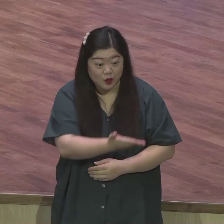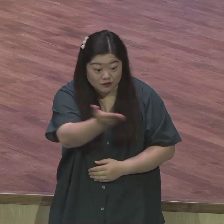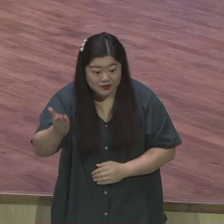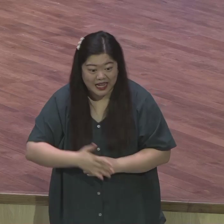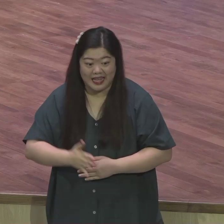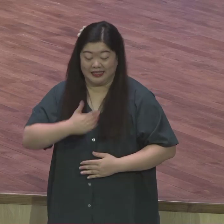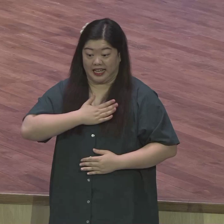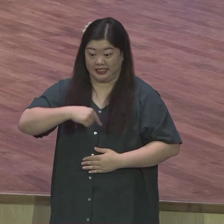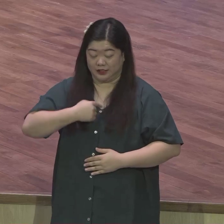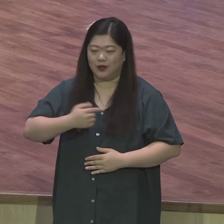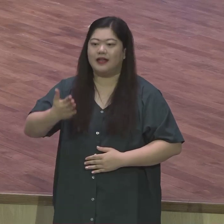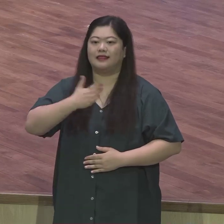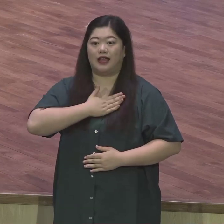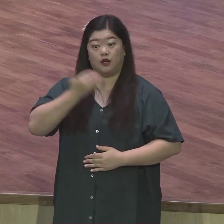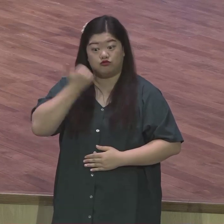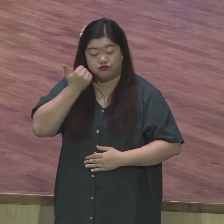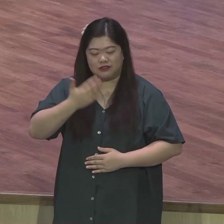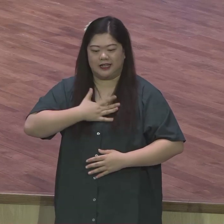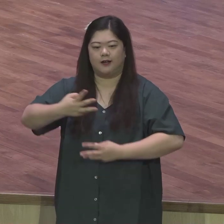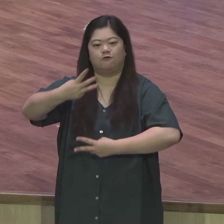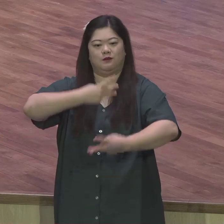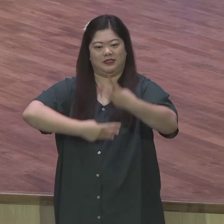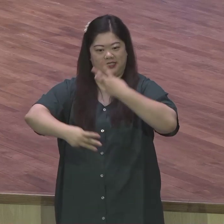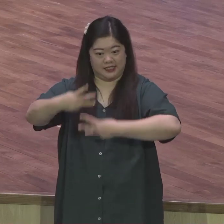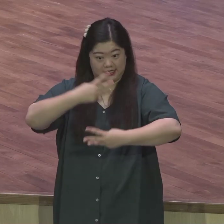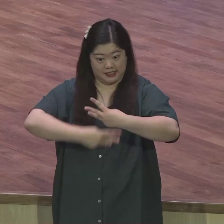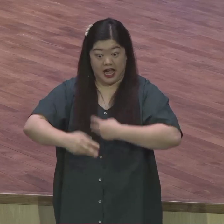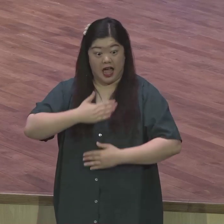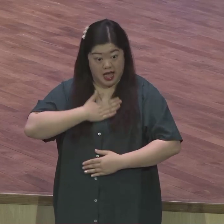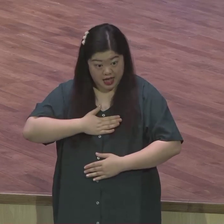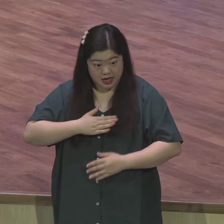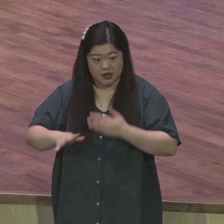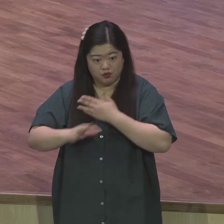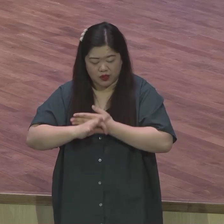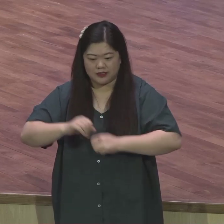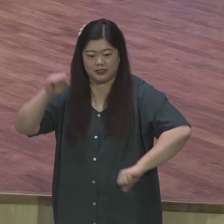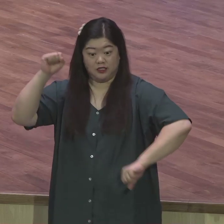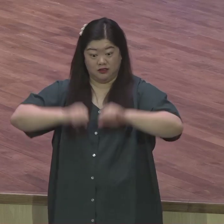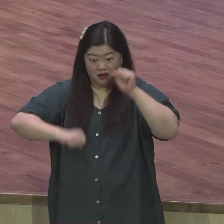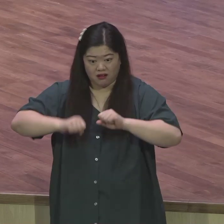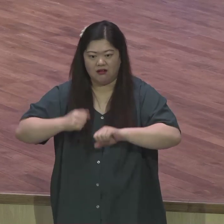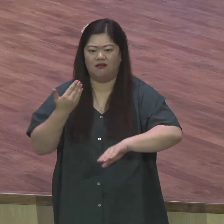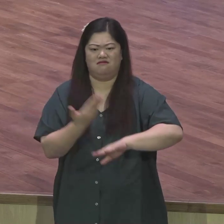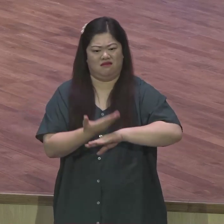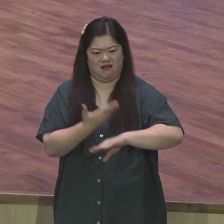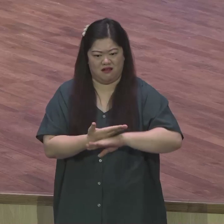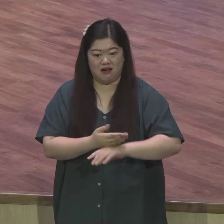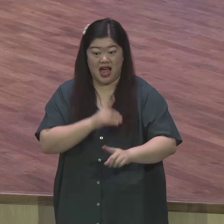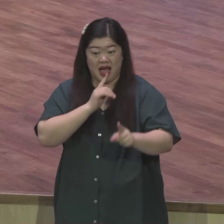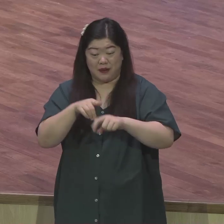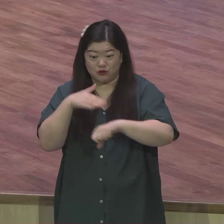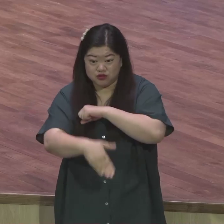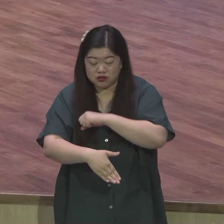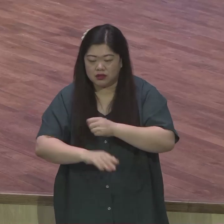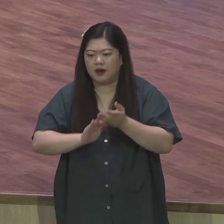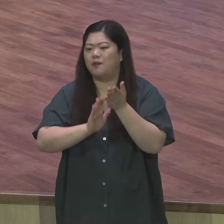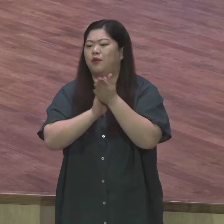말하는 거 행동하는 거 자세가 달라야 돼요 왜 나는 은약의 백성이니까 하나님의